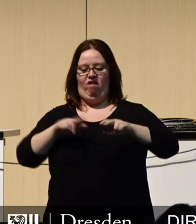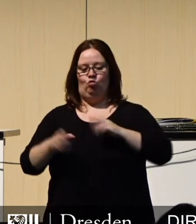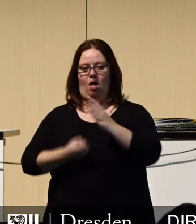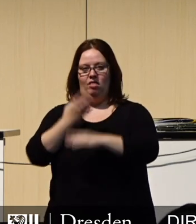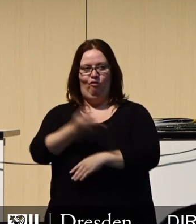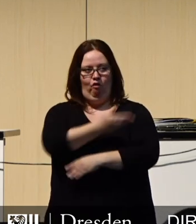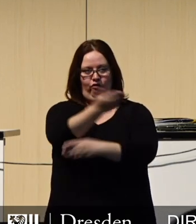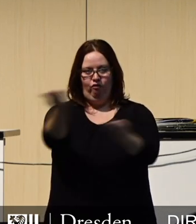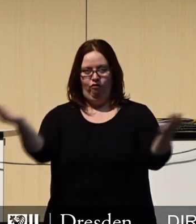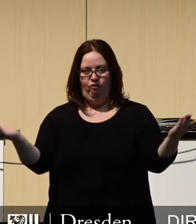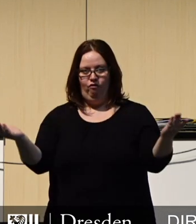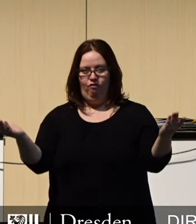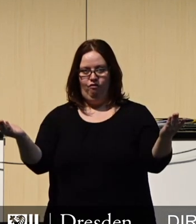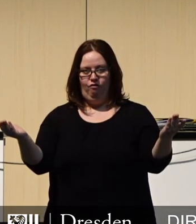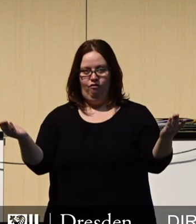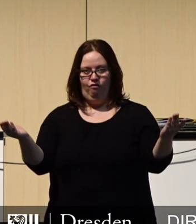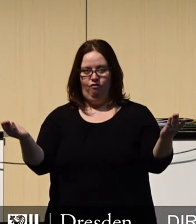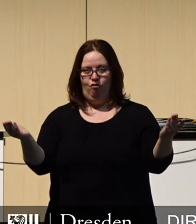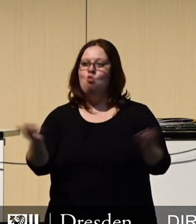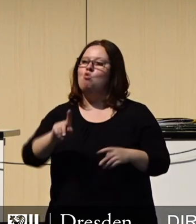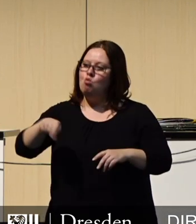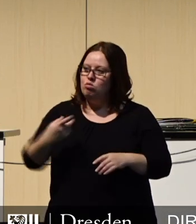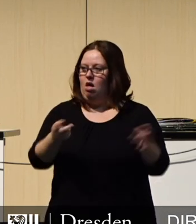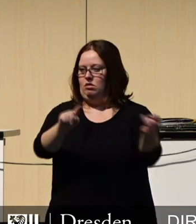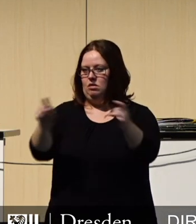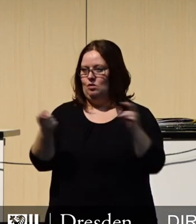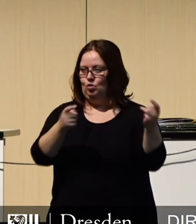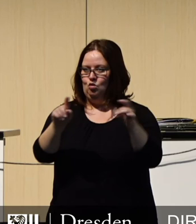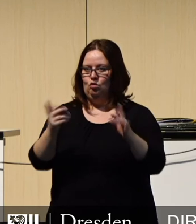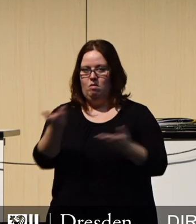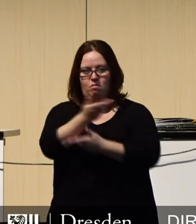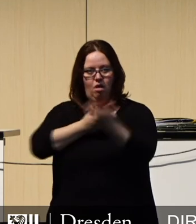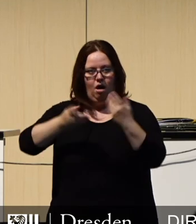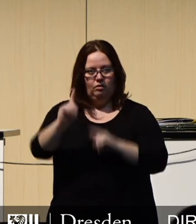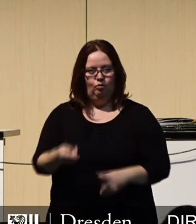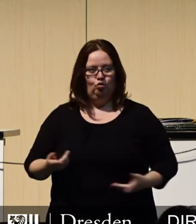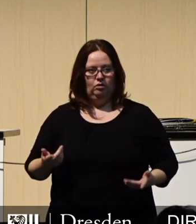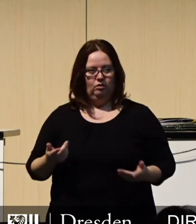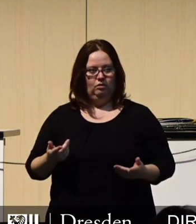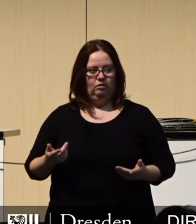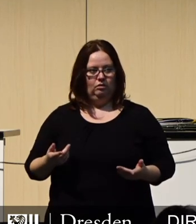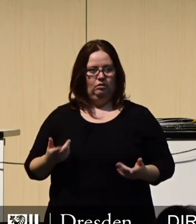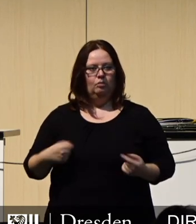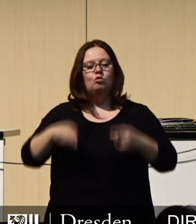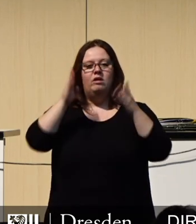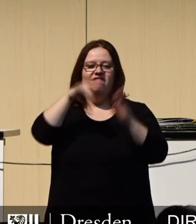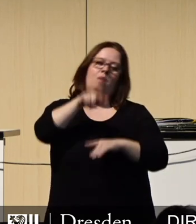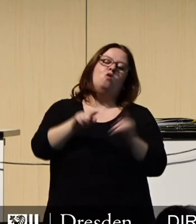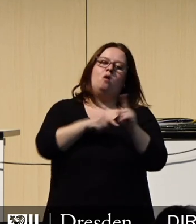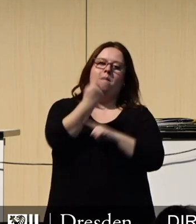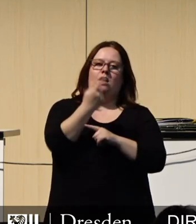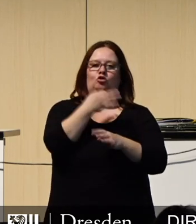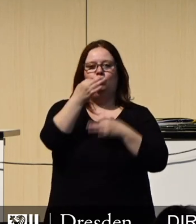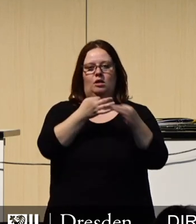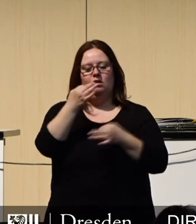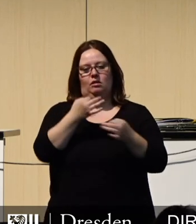kein alternativloses Papier. Darüber müssen wir nun gemeinsam beraten. Ich sage Ihnen zu, dass die Fachbürgermeister, insbesondere